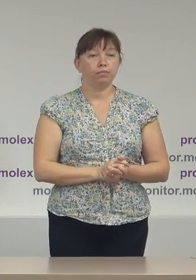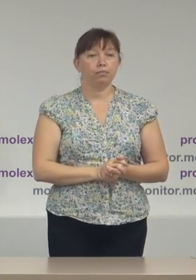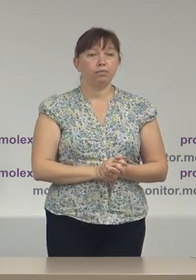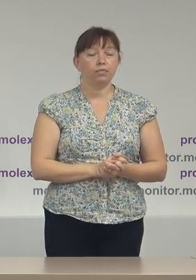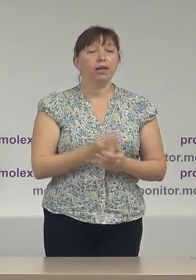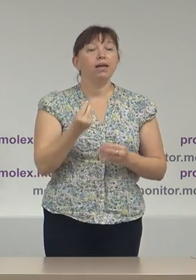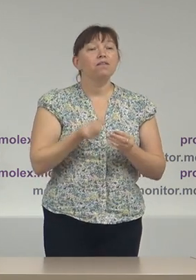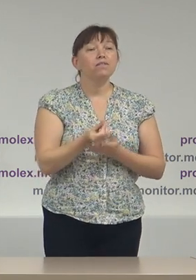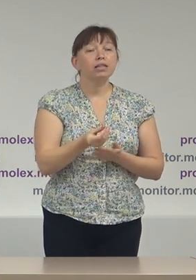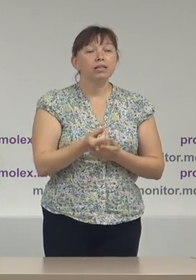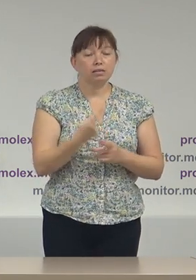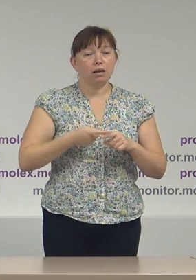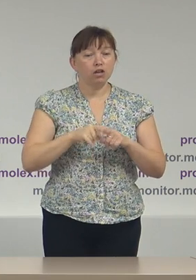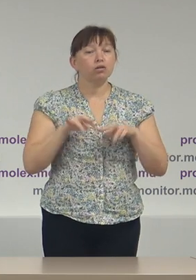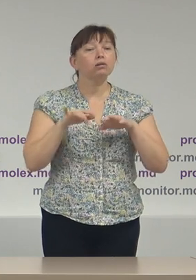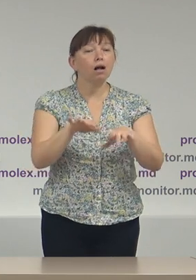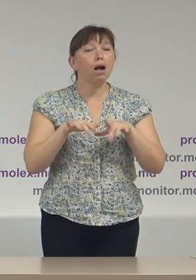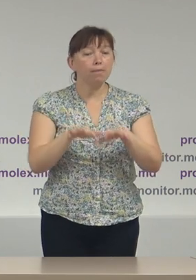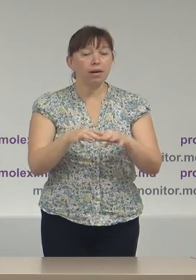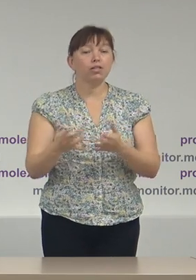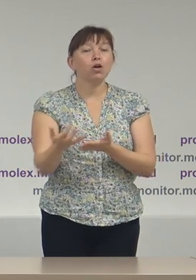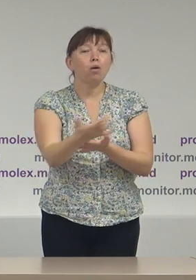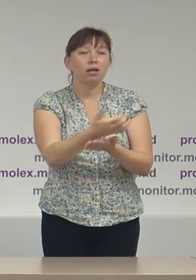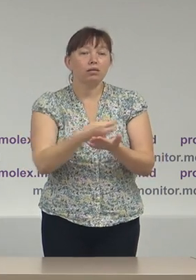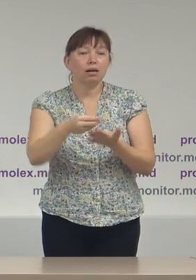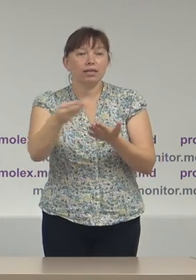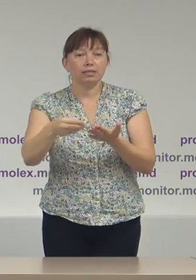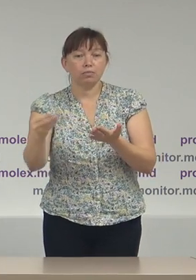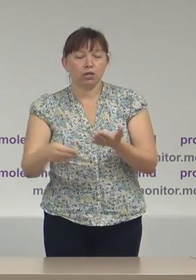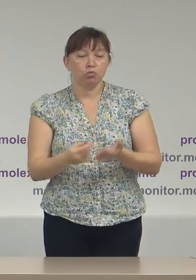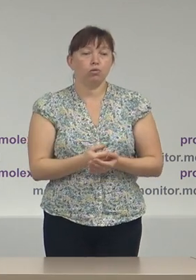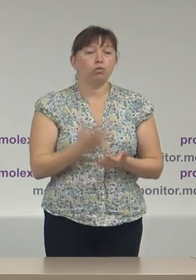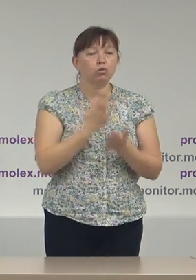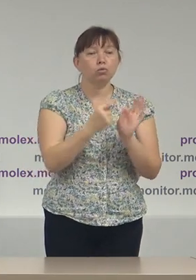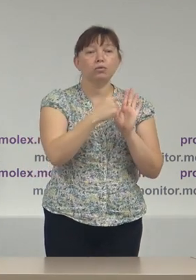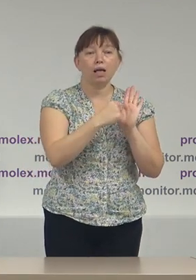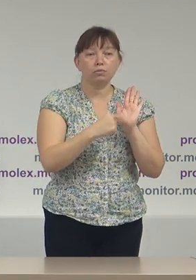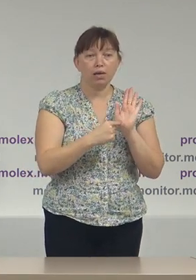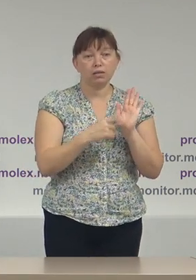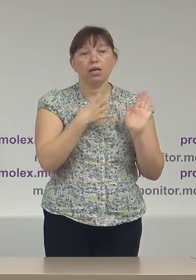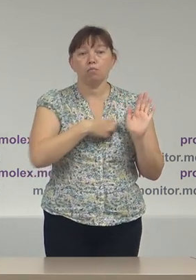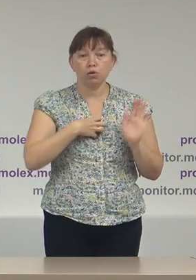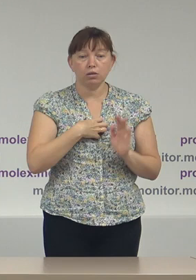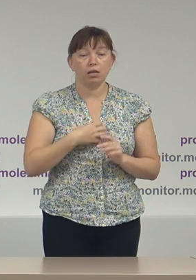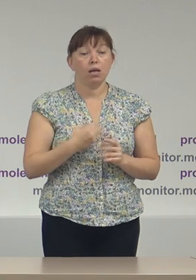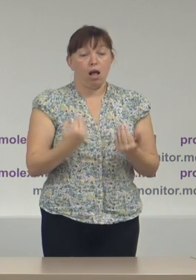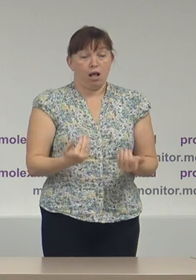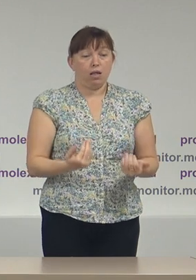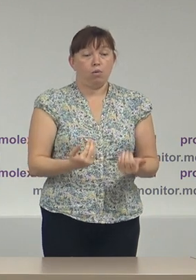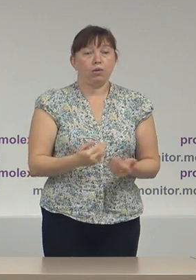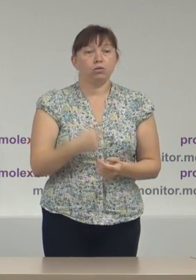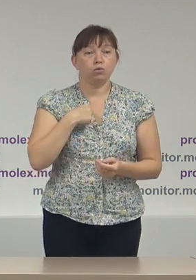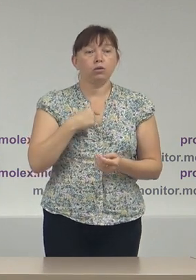Finanțarea campaniei de colectare asemnăturilor câteva aspecte importante. La momentul de față